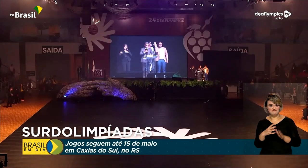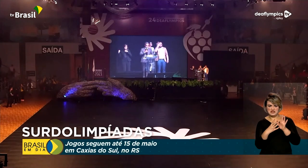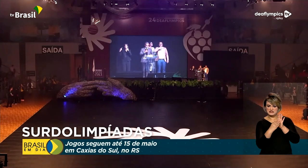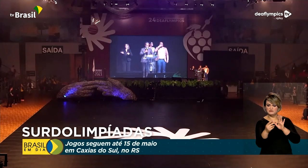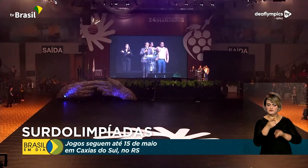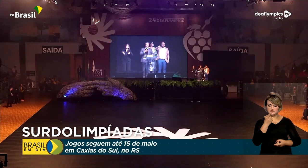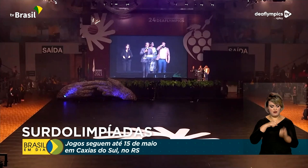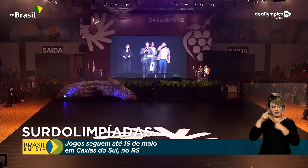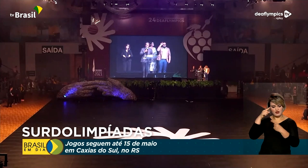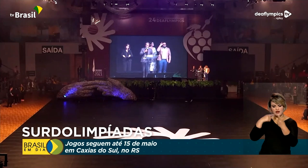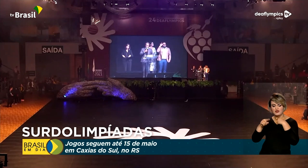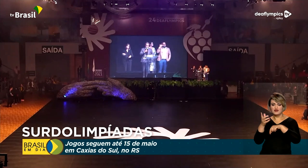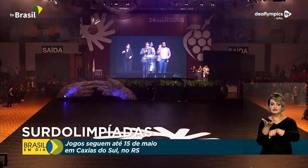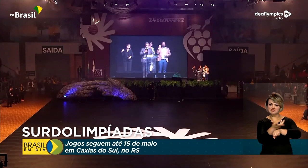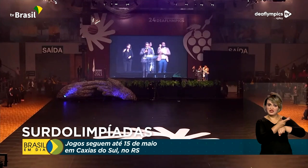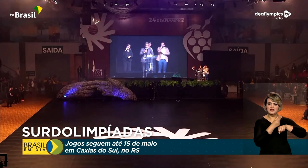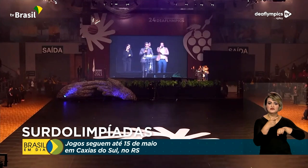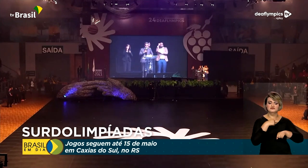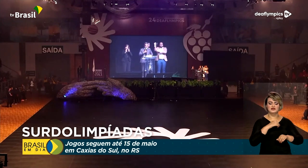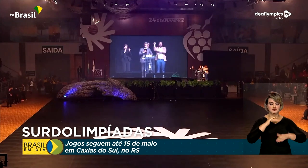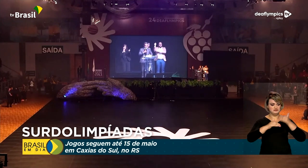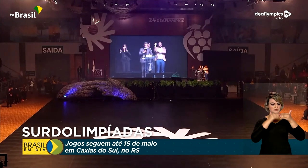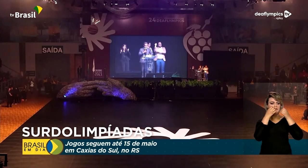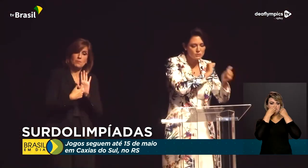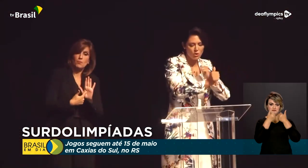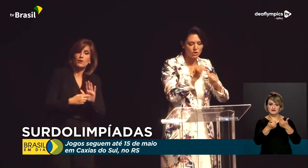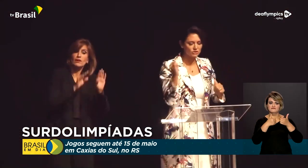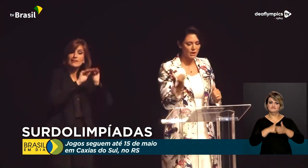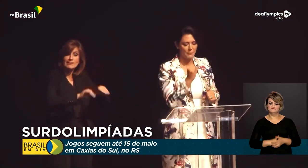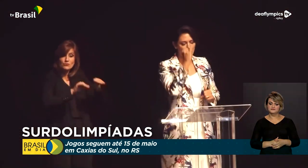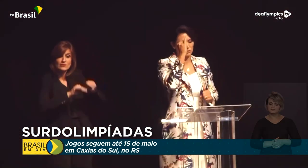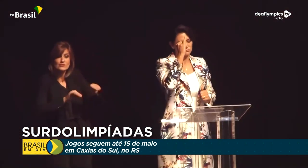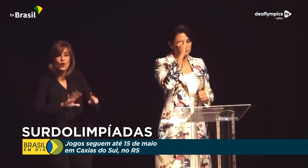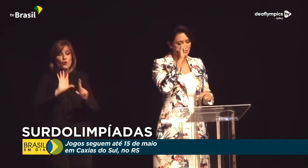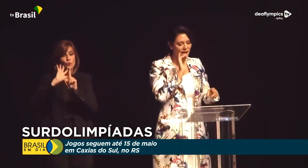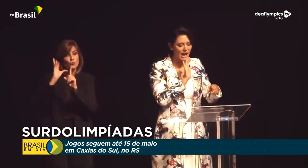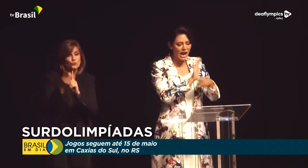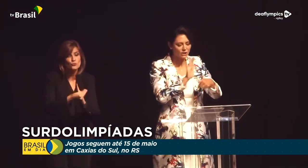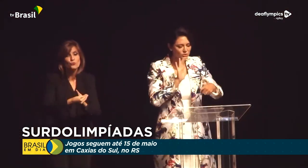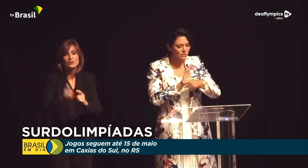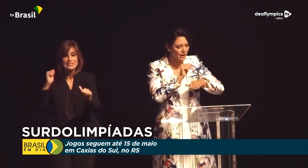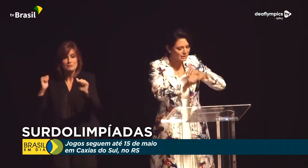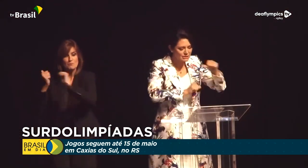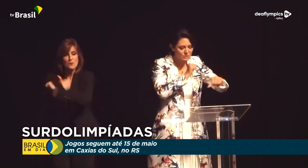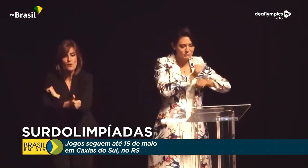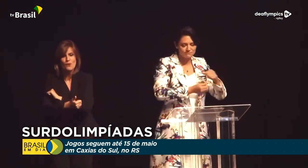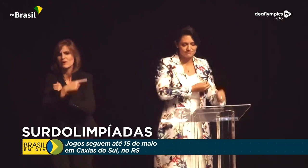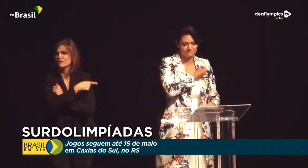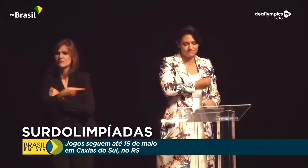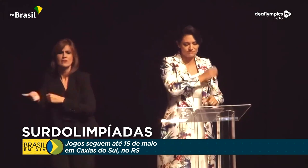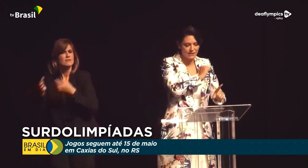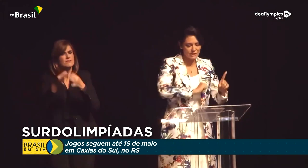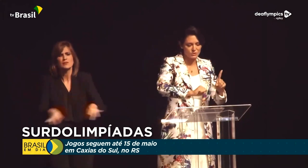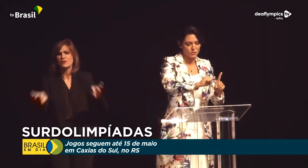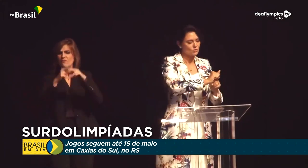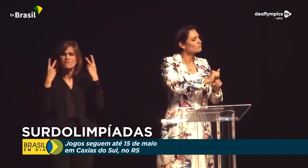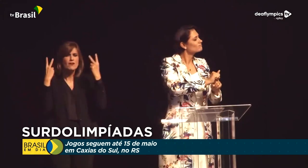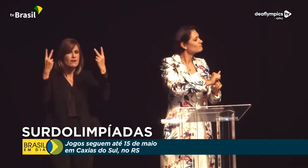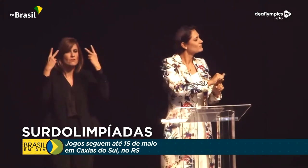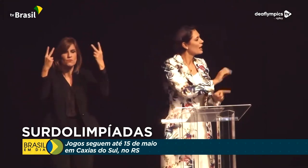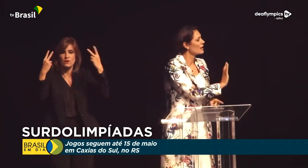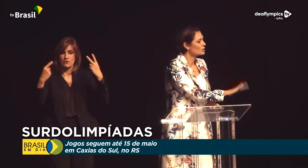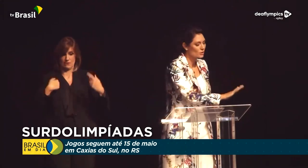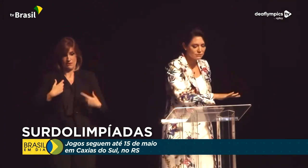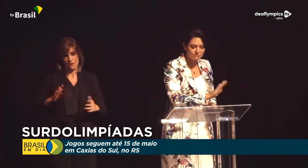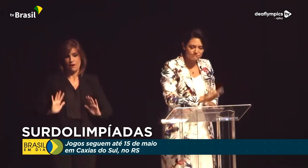superação, talento e alto desempenho. A educação, a cultura, o esporte